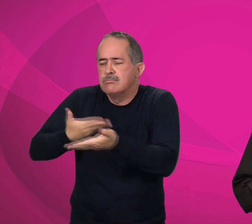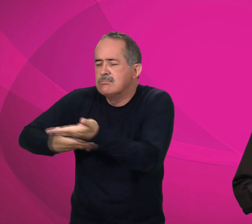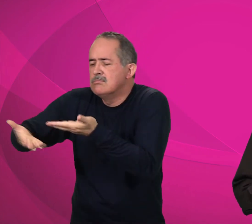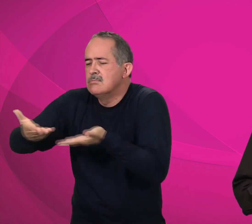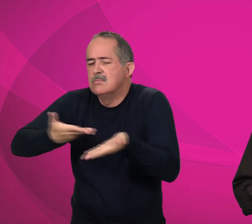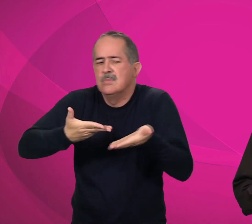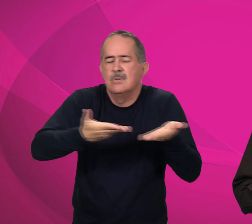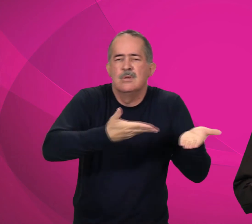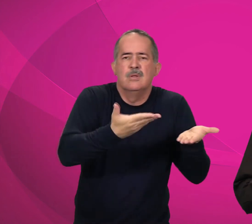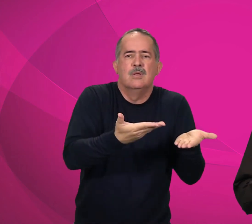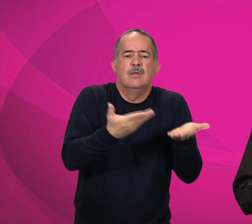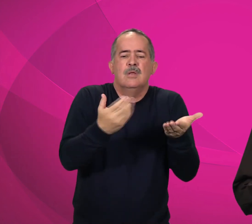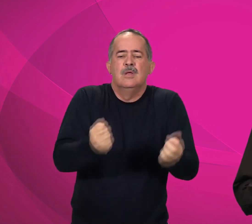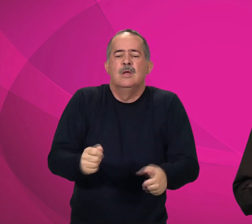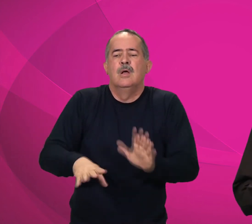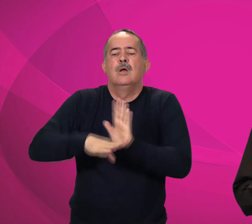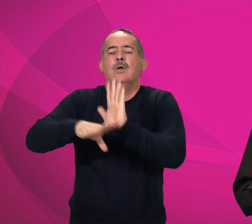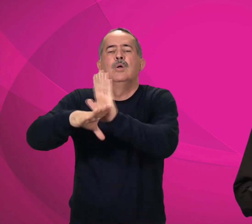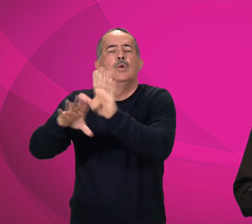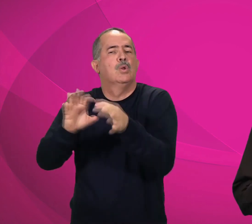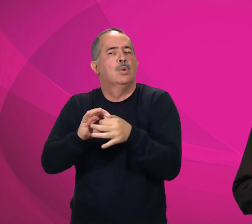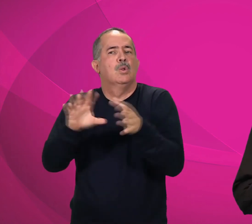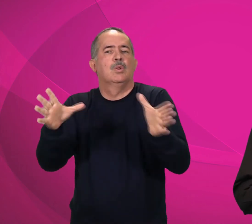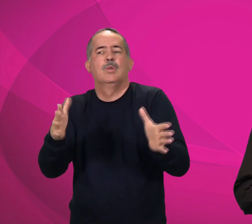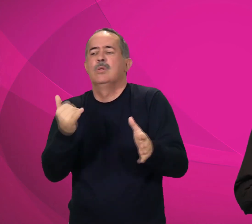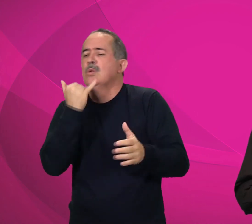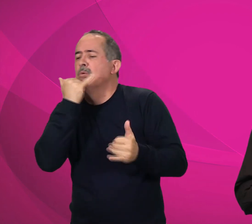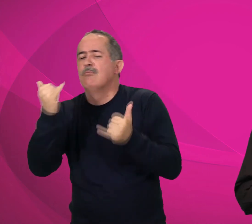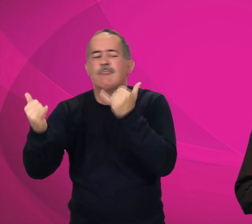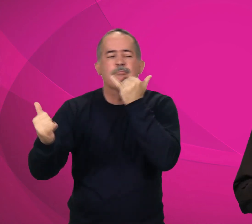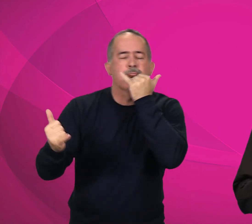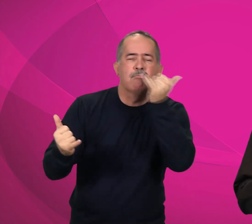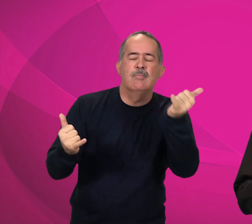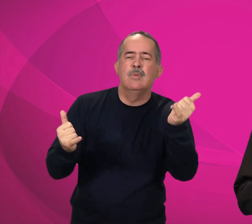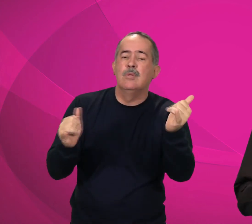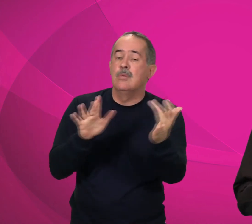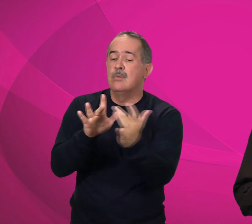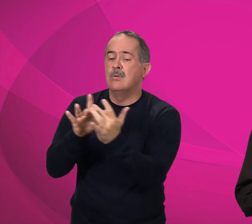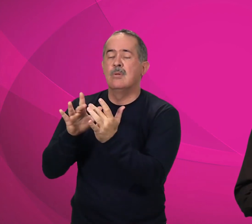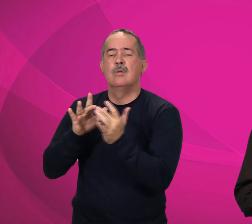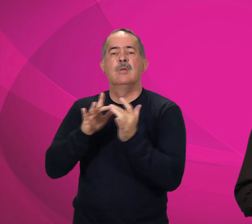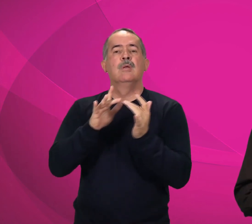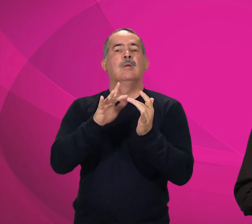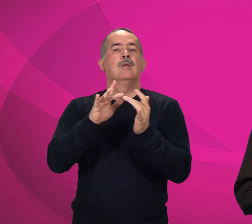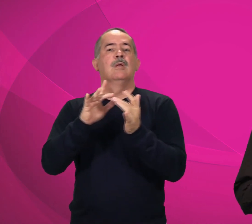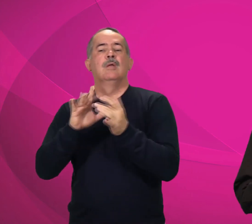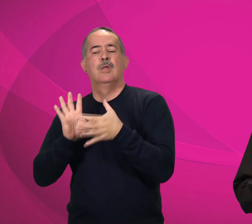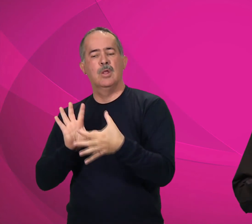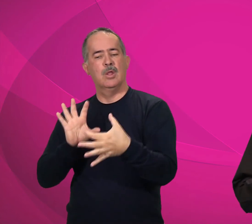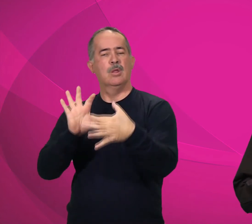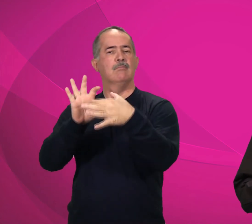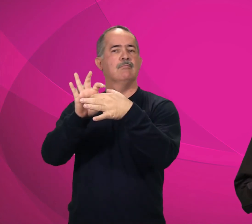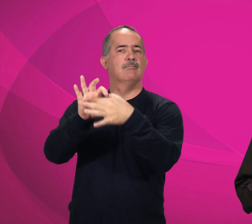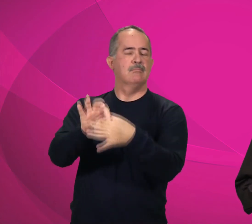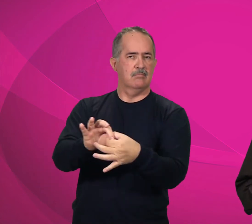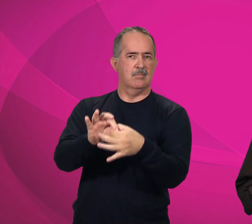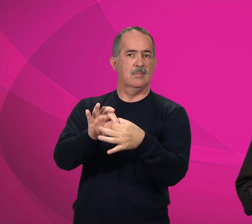servindo, promovendo a liberdade, o perdão, a tolerância, a solidariedade